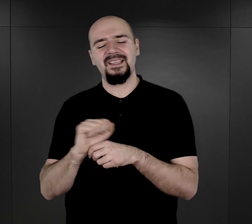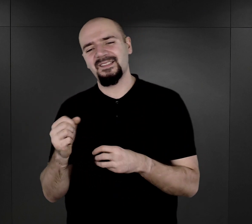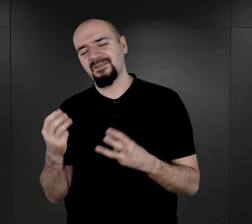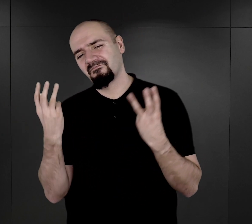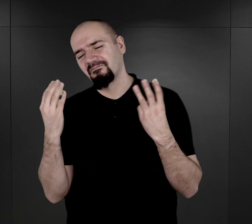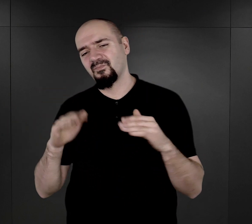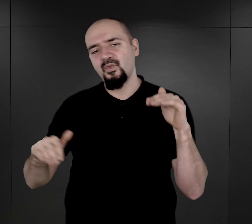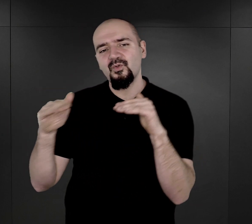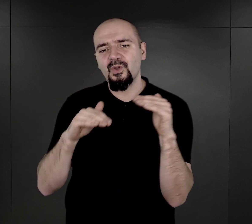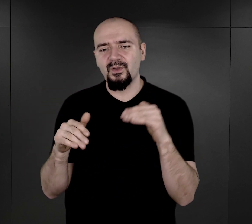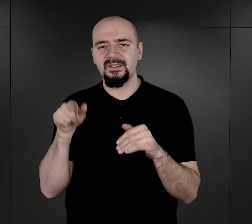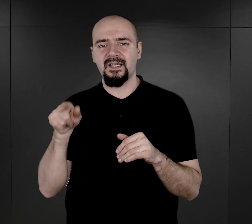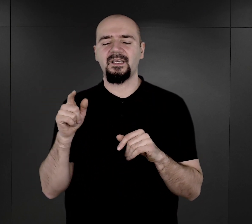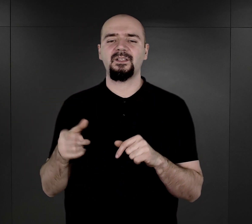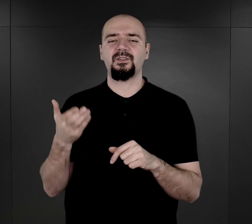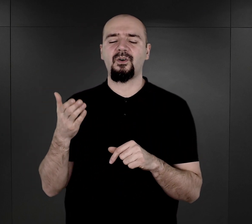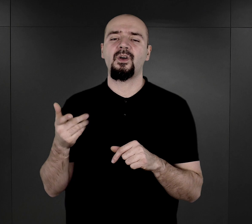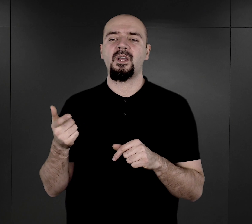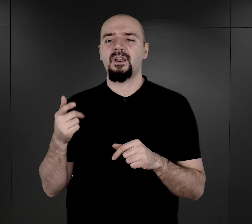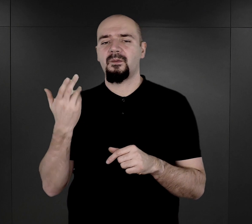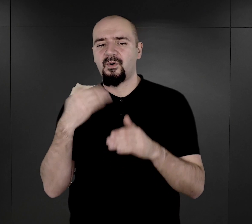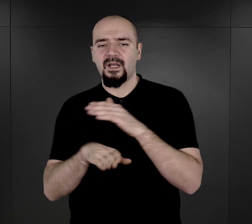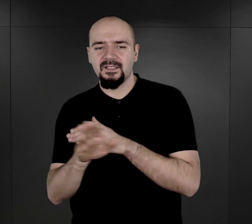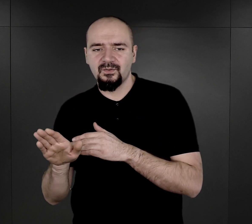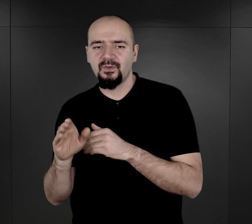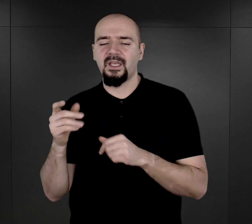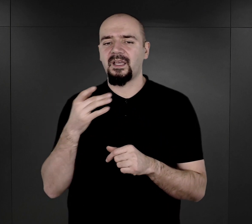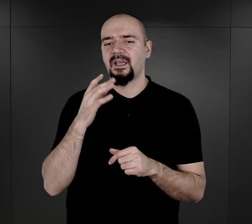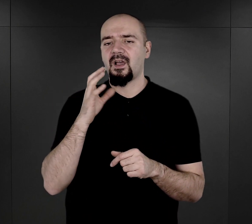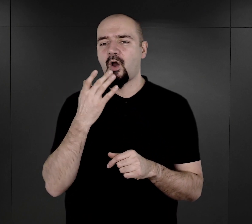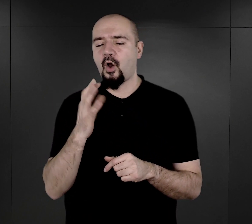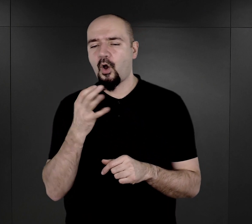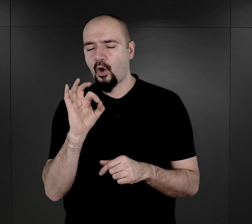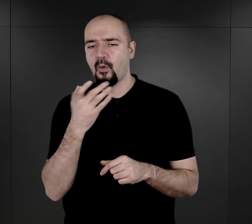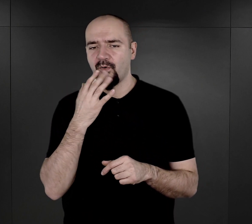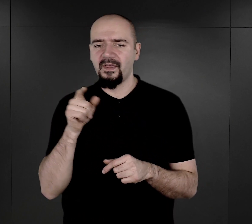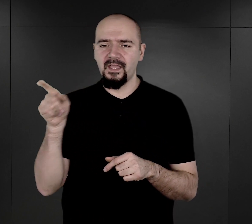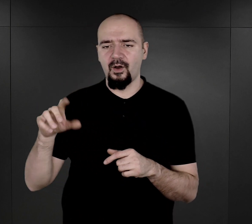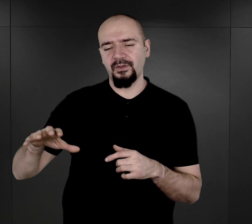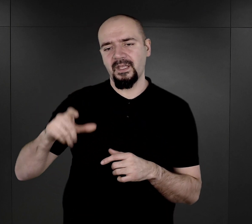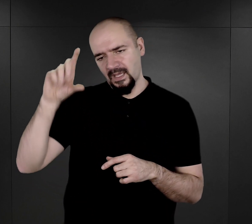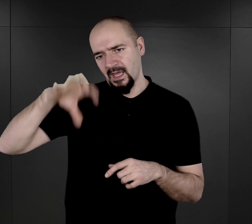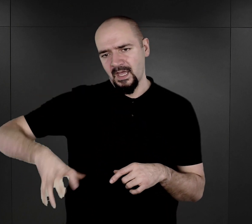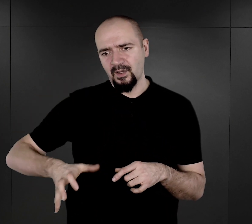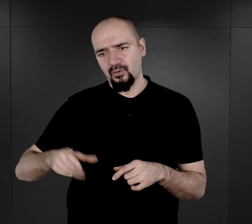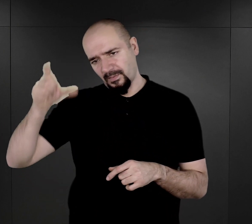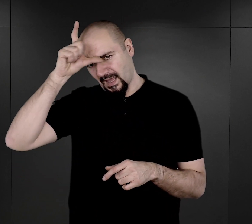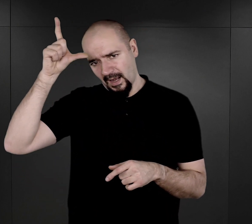i to się przekłada zarówno na mówienie o tej społeczności i pamiętanie właśnie w kontekście